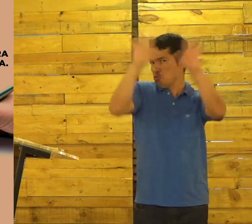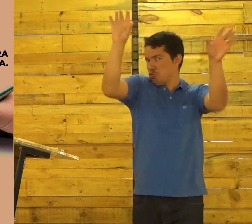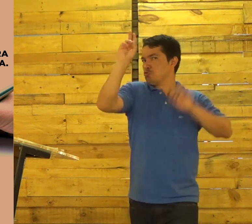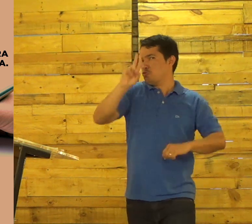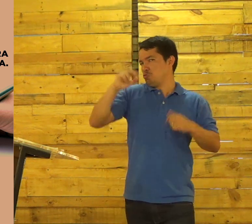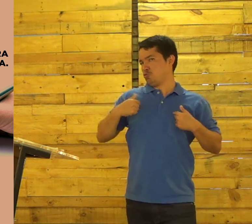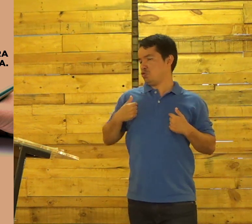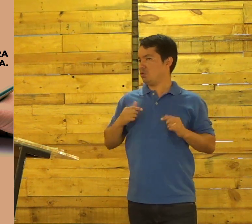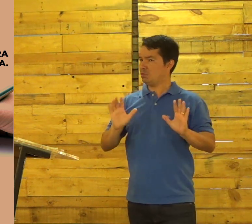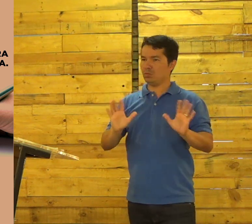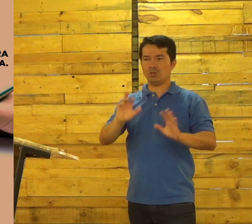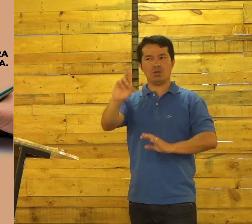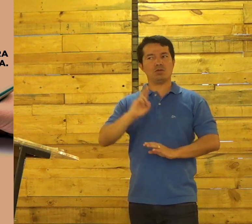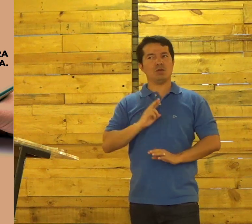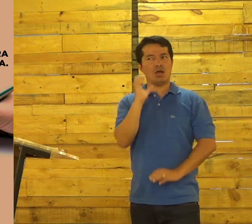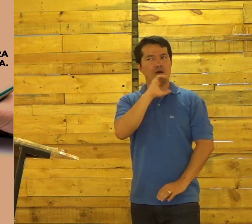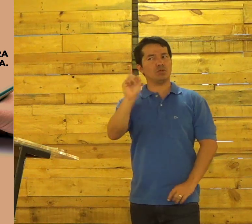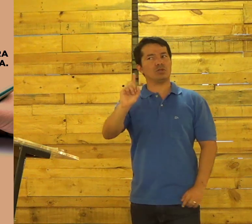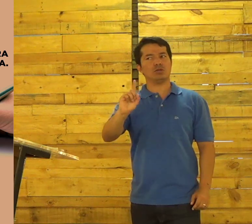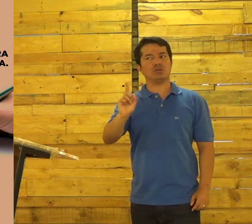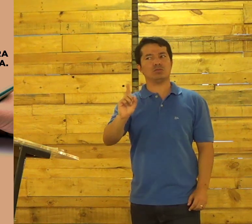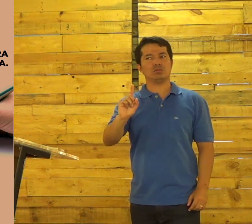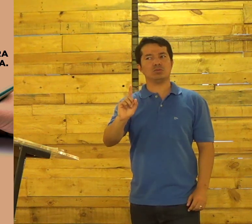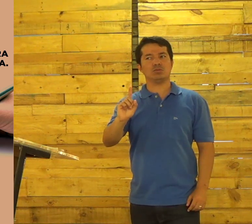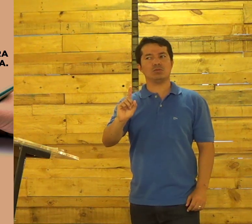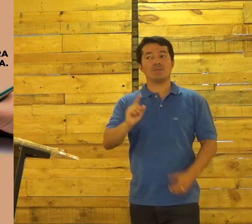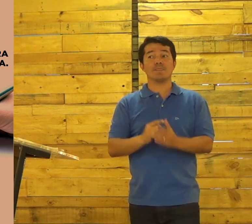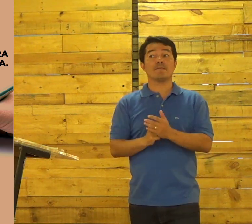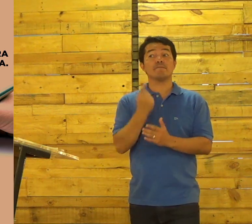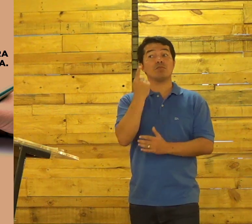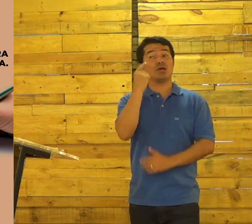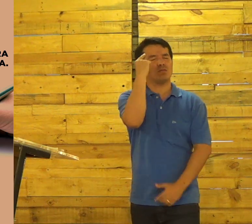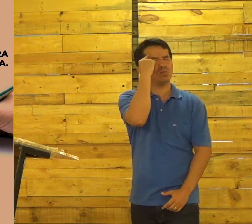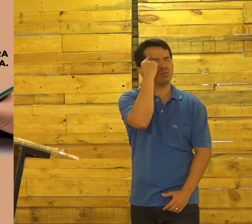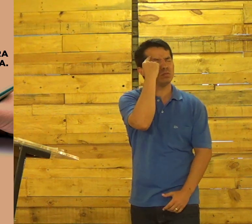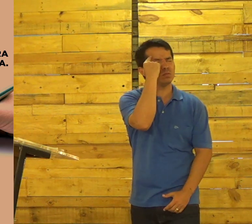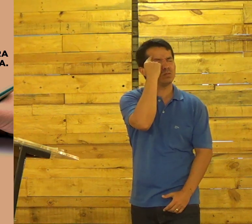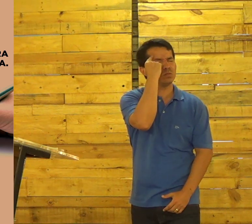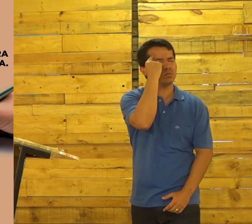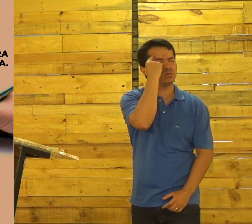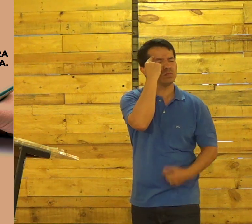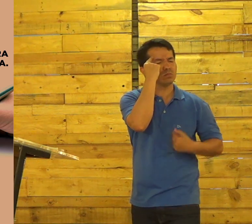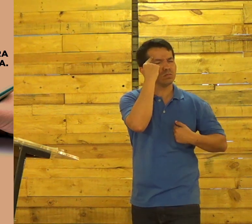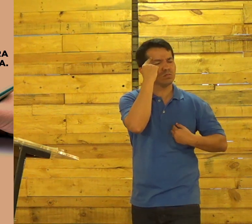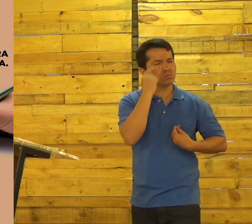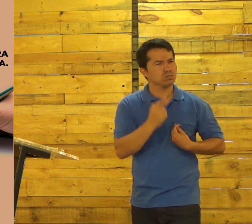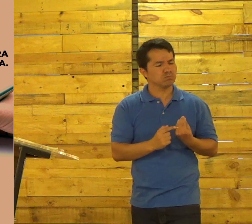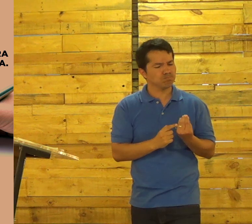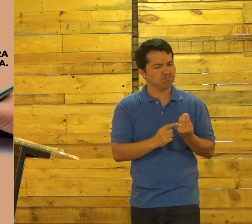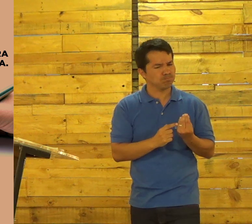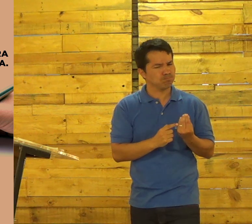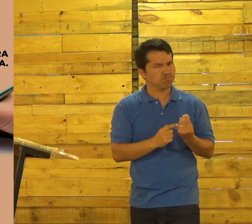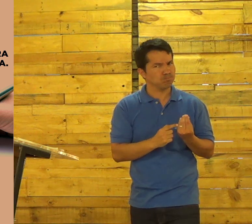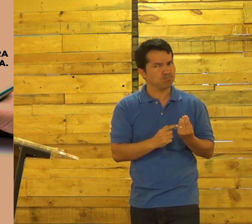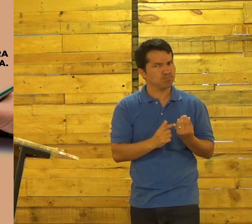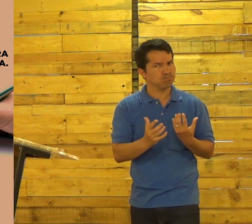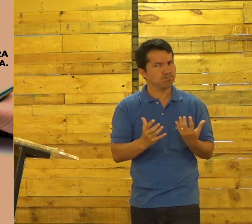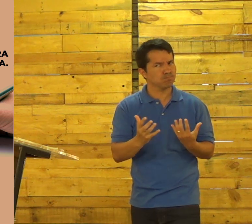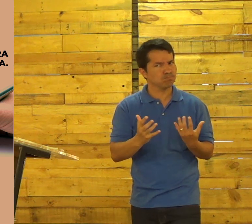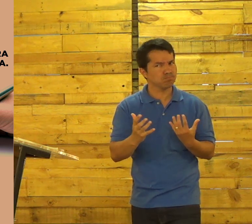exemplo Você sabe Você de repente fala assim Ok, pode me usar Mas você falou sem pensar E não